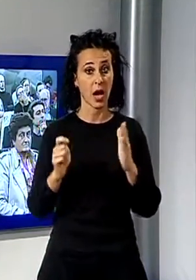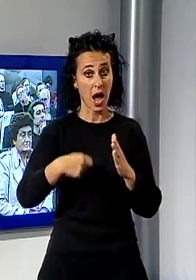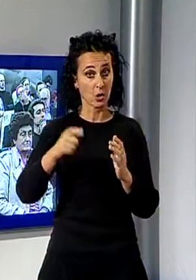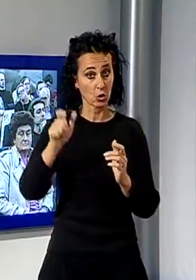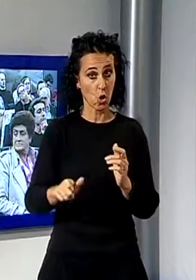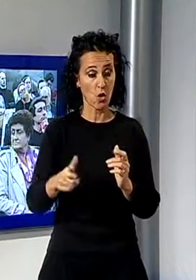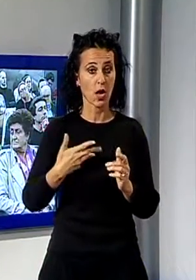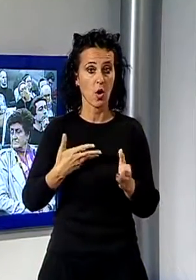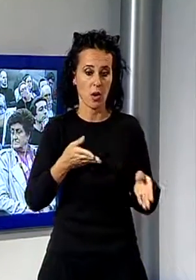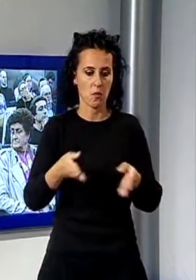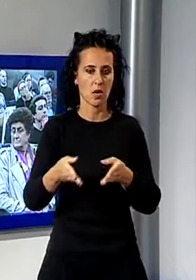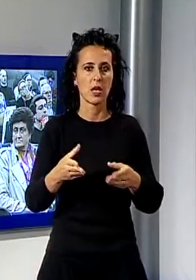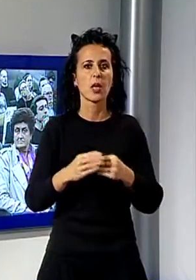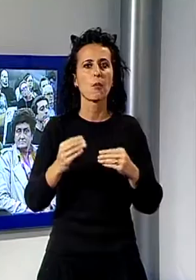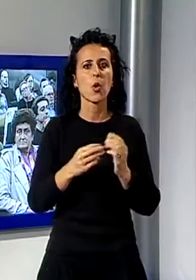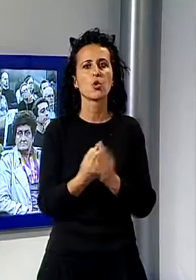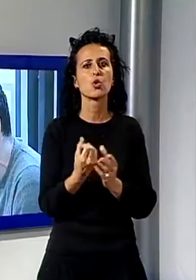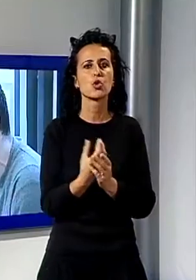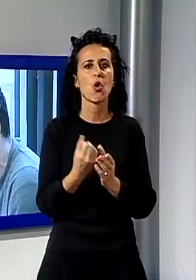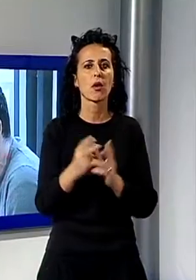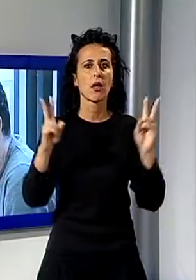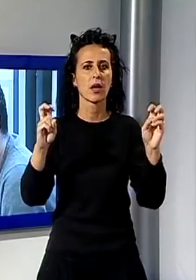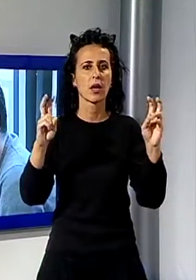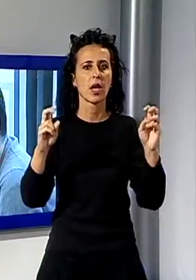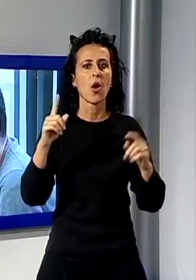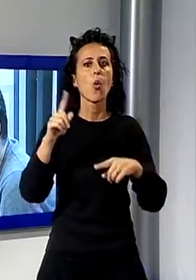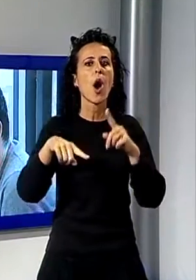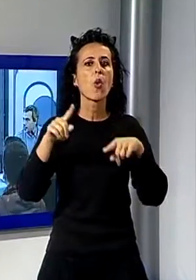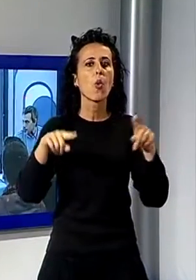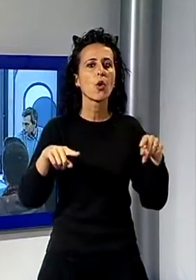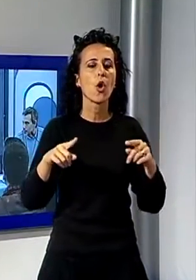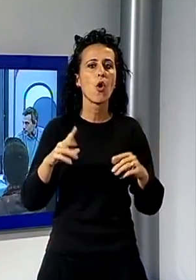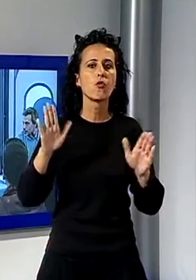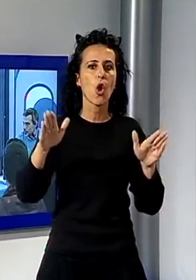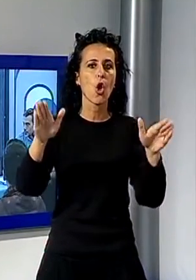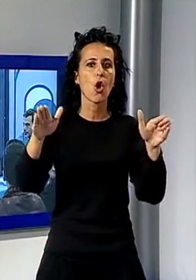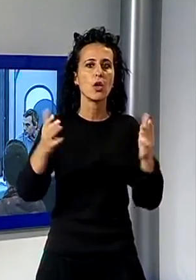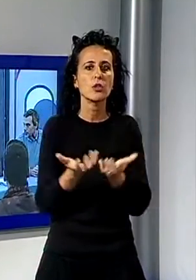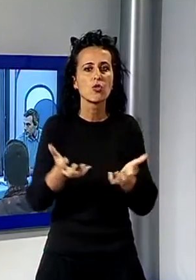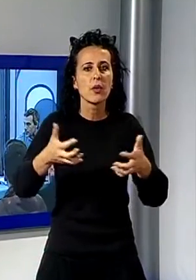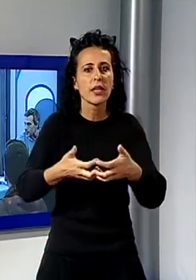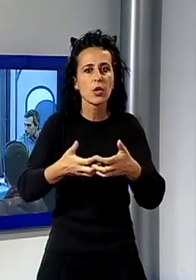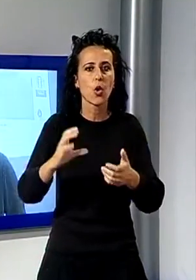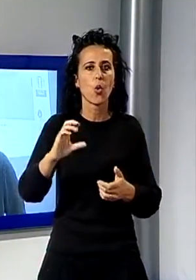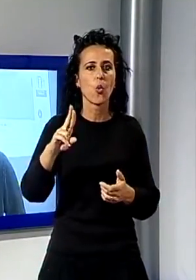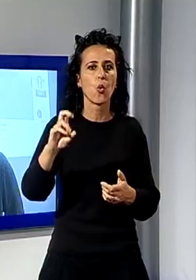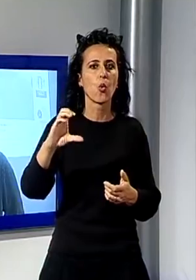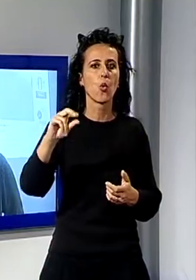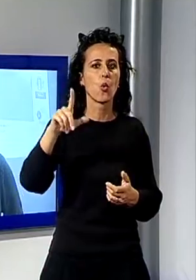regia con Qualcuno volò sul nido del cuculo, in scena a Lucca dal 16 al 18 ottobre. Per emozionarsi, per divertirsi,